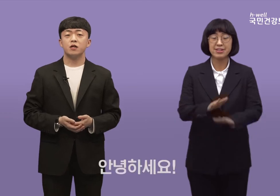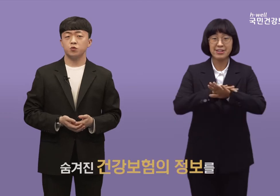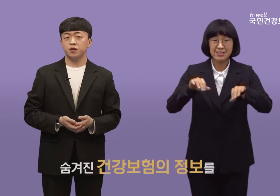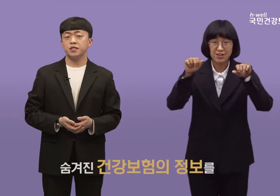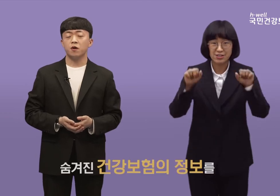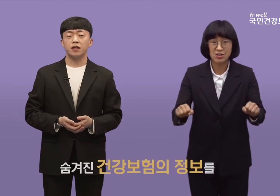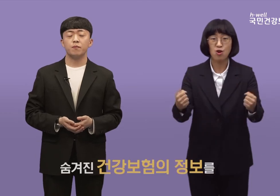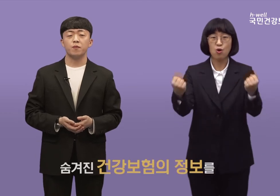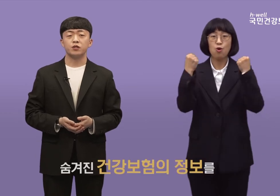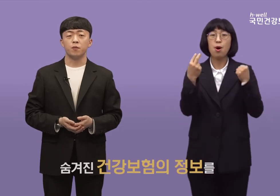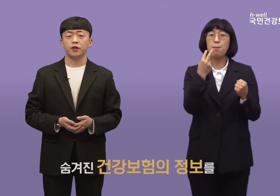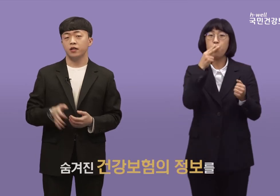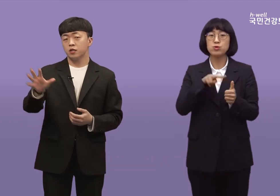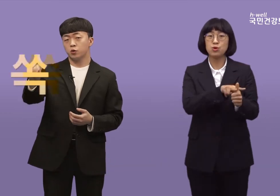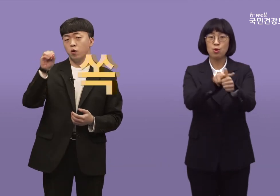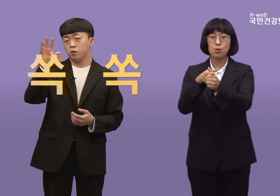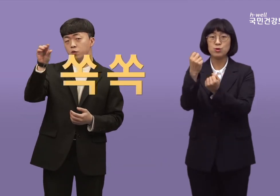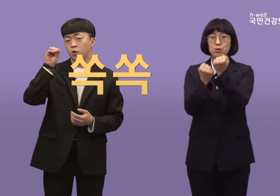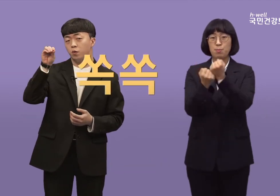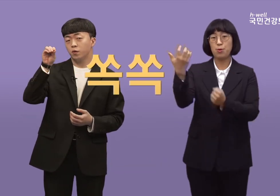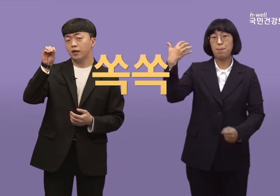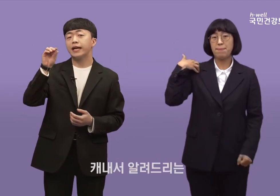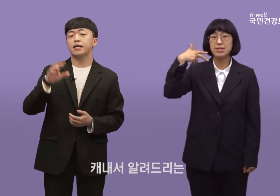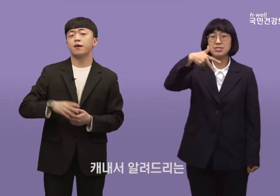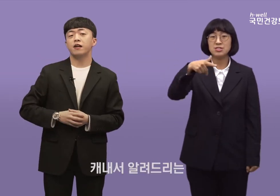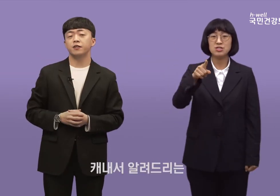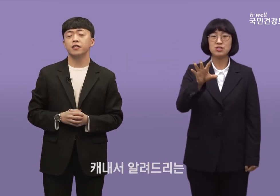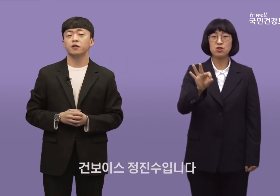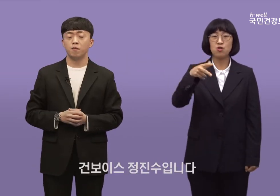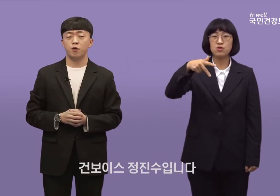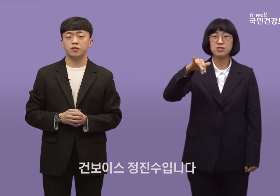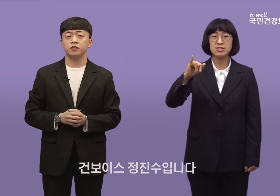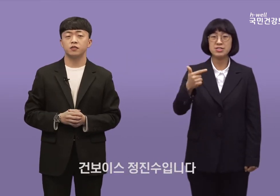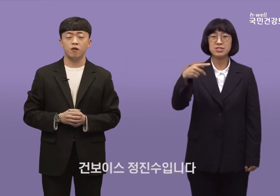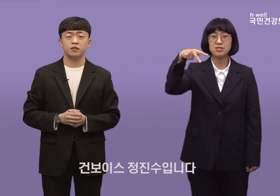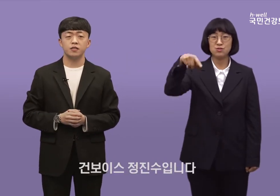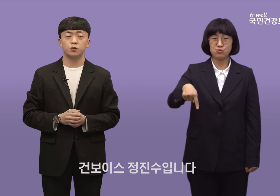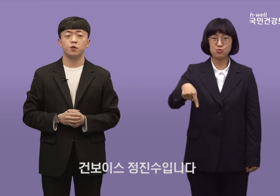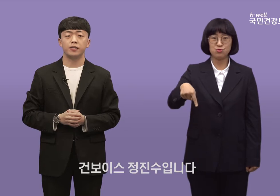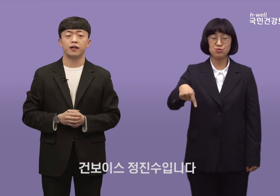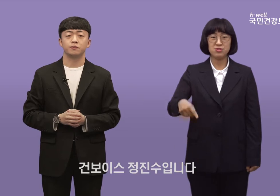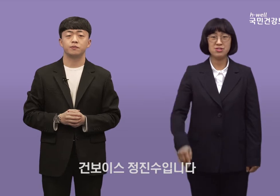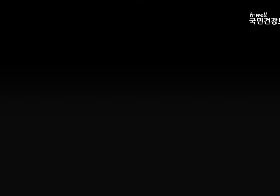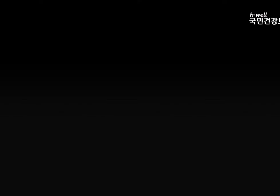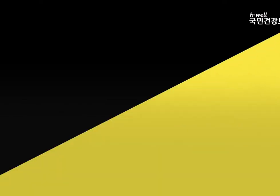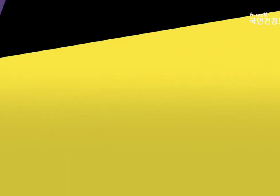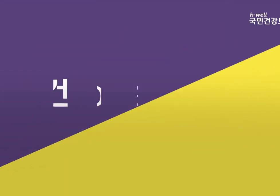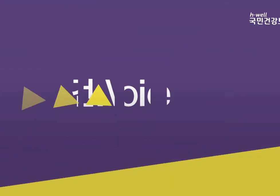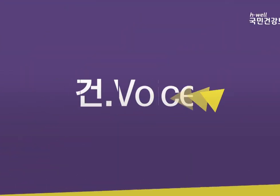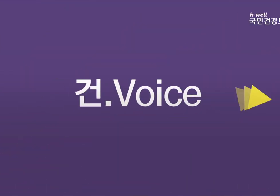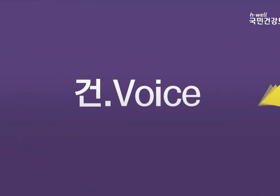안녕하세요 숨겨진 건강보험의 정보를 쏙쏙 캐내서 알려드리는 건보이스 정진수입니다